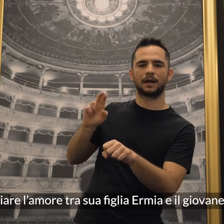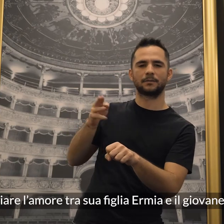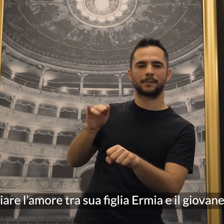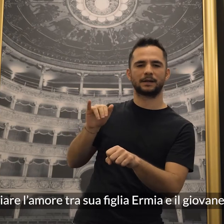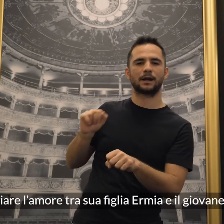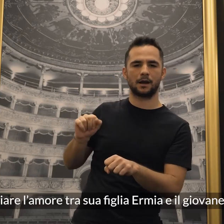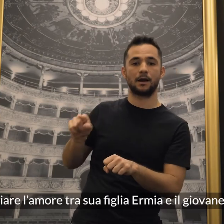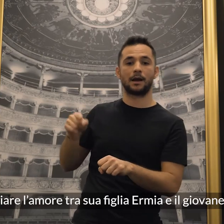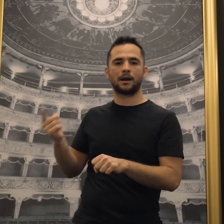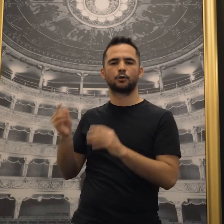Elisandro.